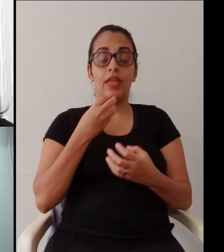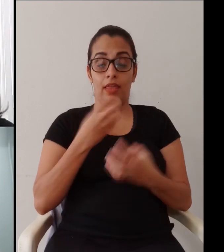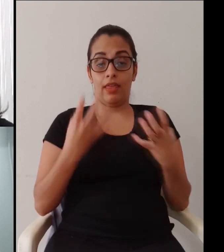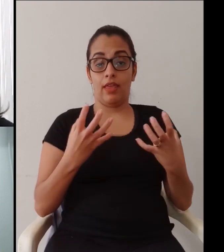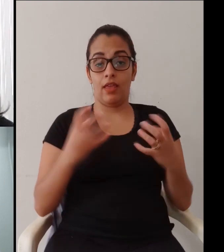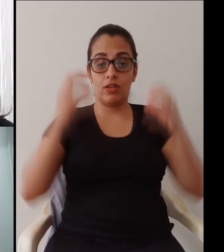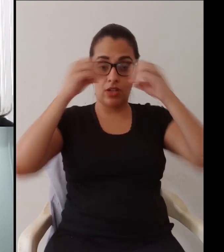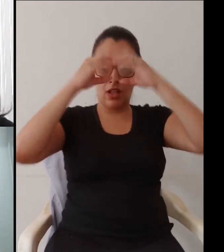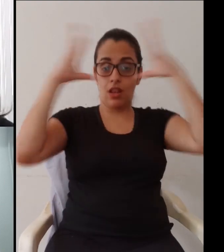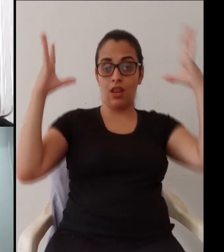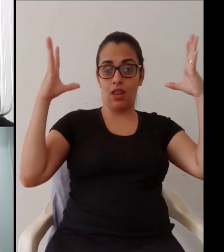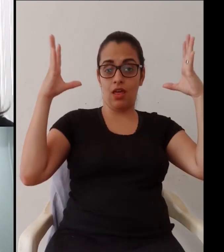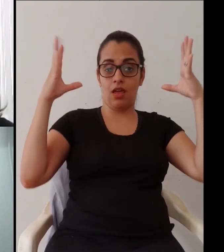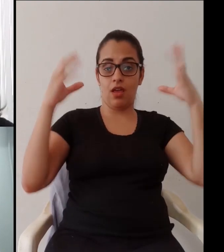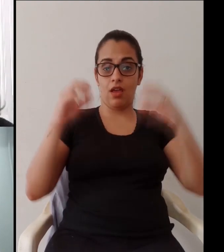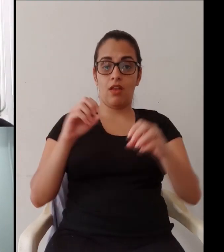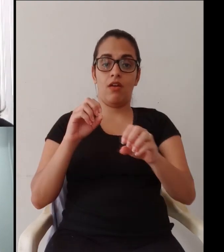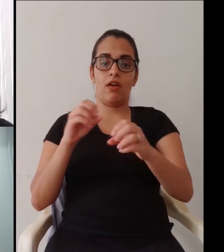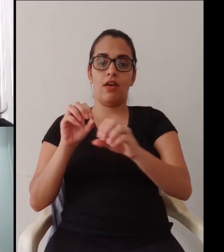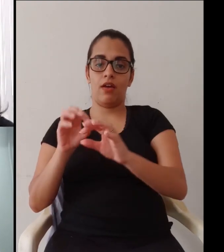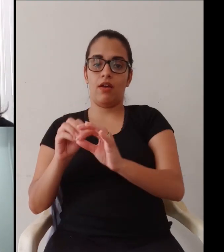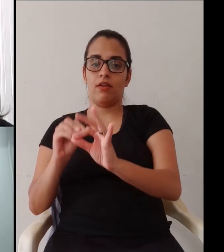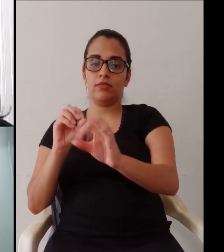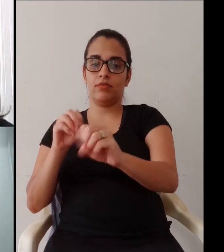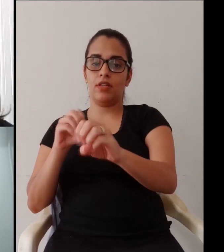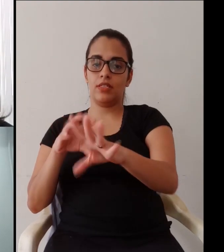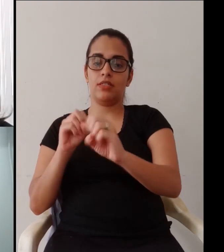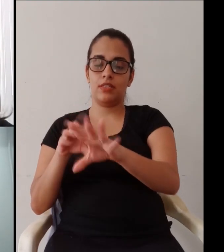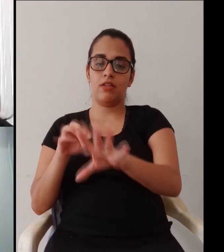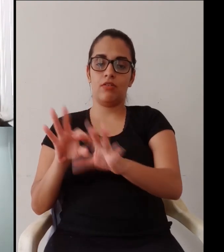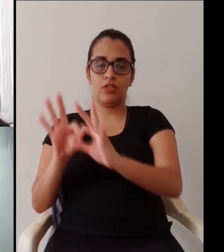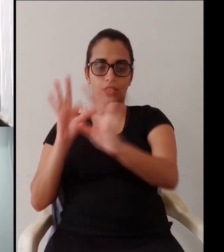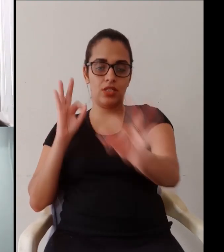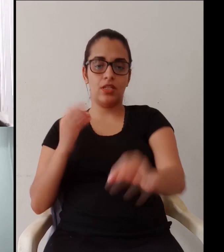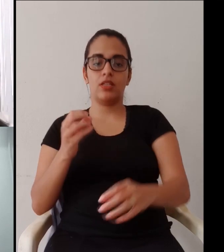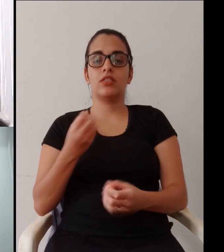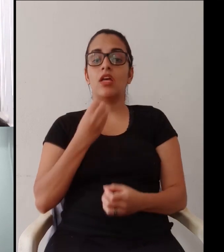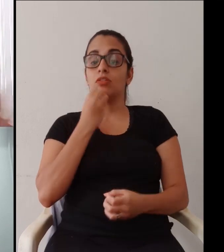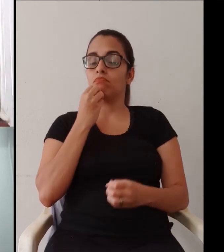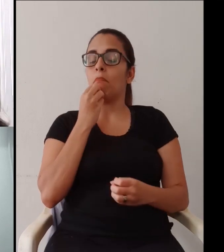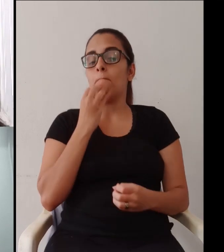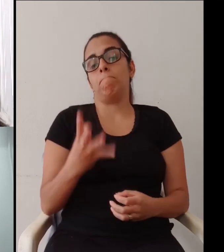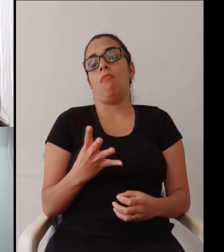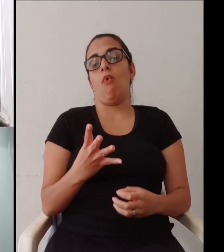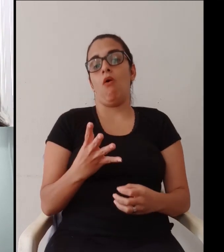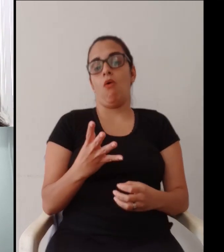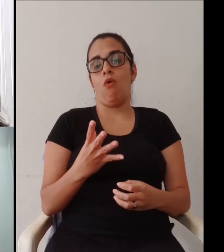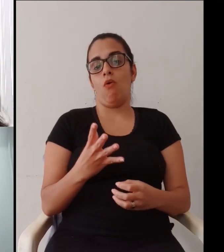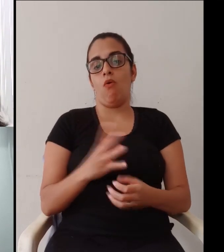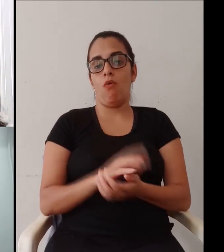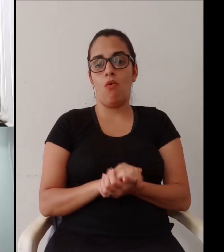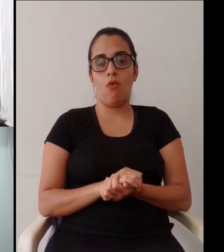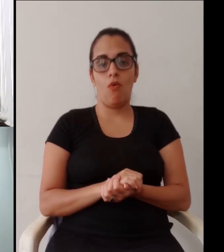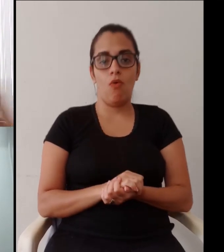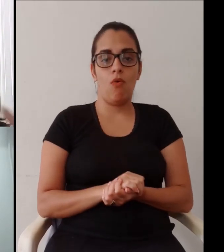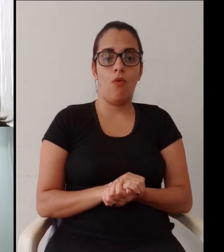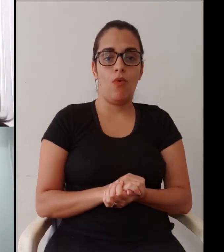e a presença da Mariela, que ela agora voltou, é nesse sentido. Primeiro, deixar claro o que é uma educação à